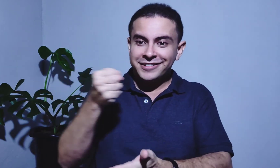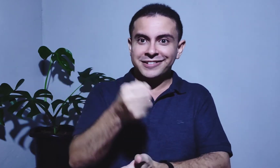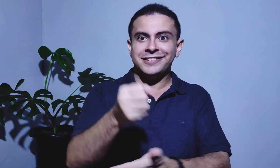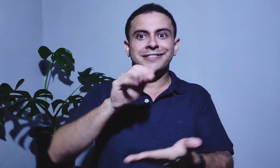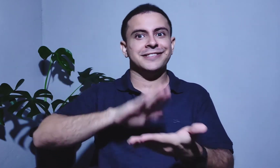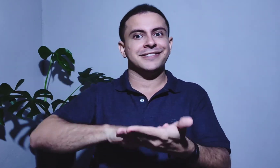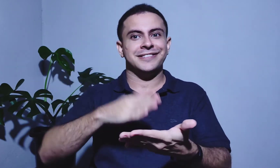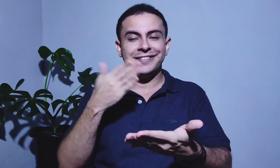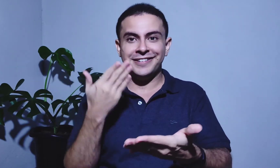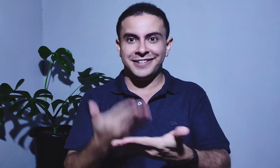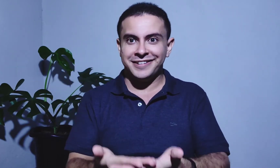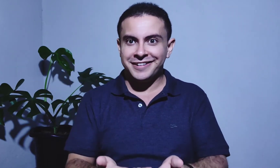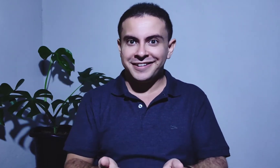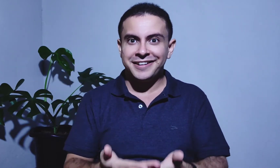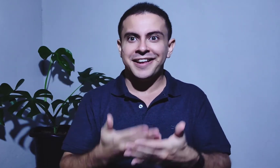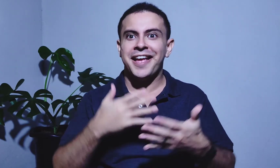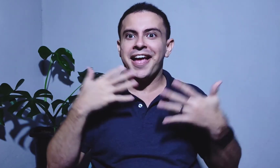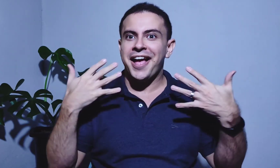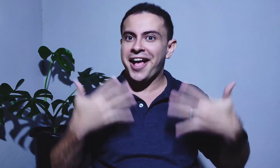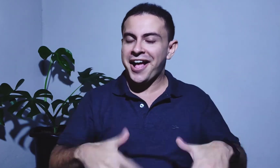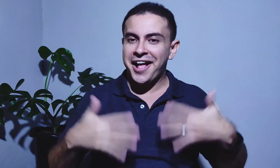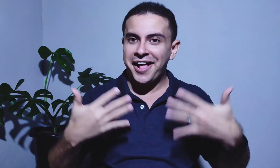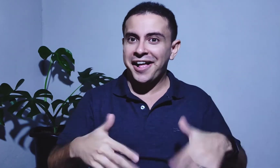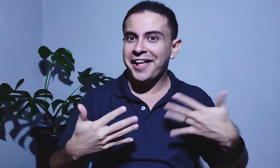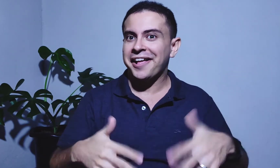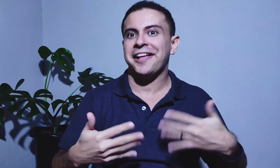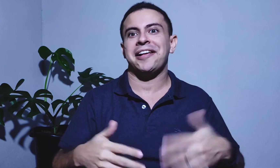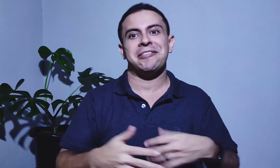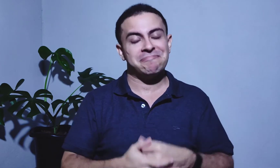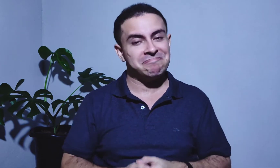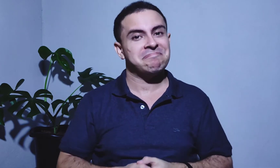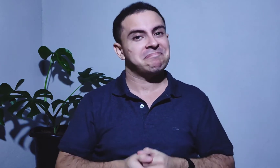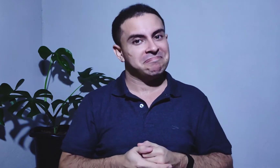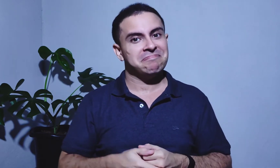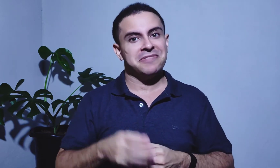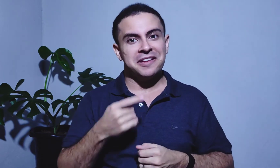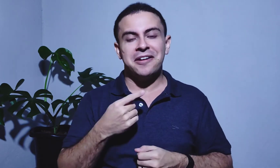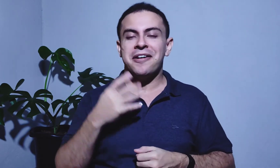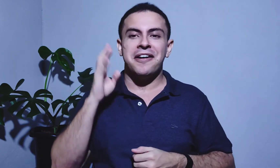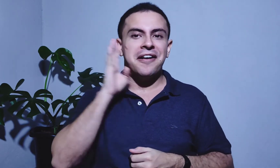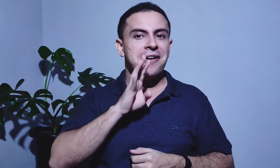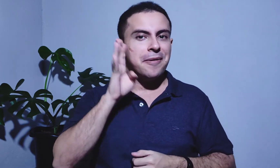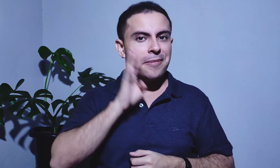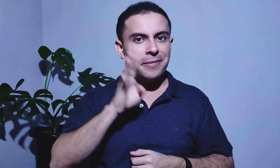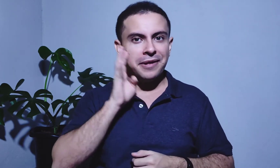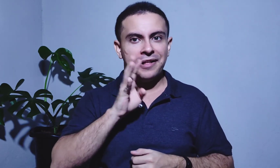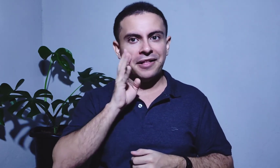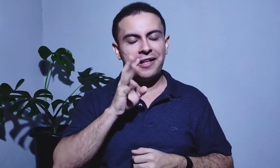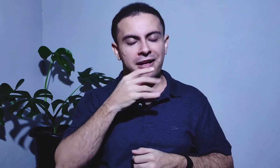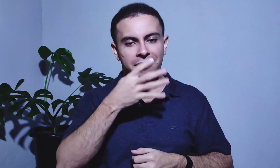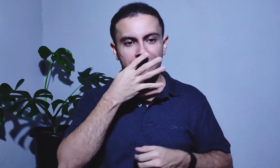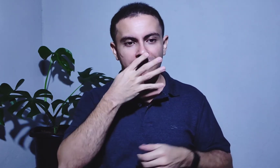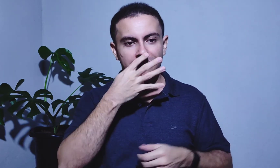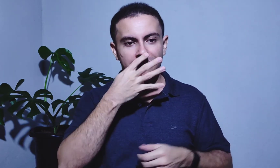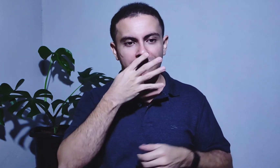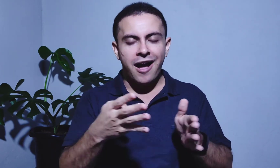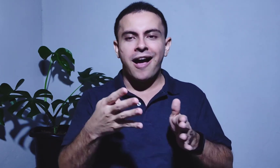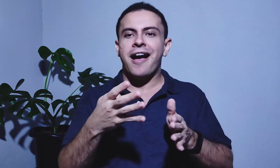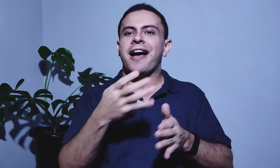intérprete de Libras no evento. Então foi bem legal. Muito bom. Eu assisti, foi muito bom.